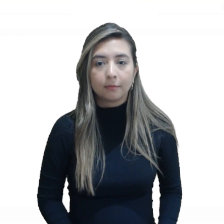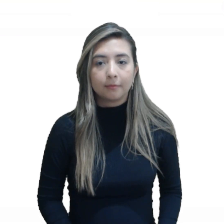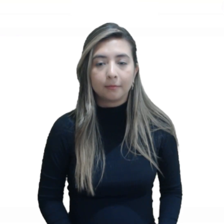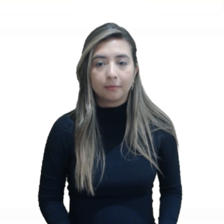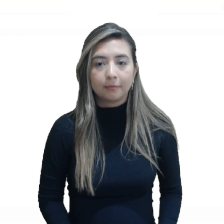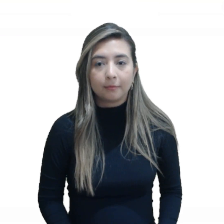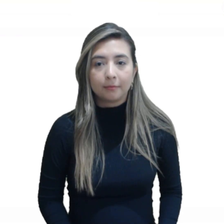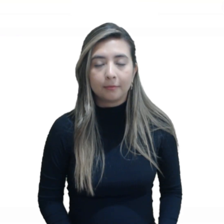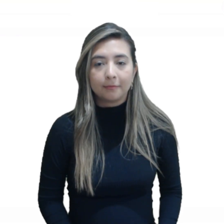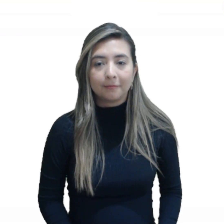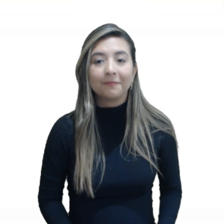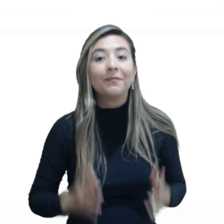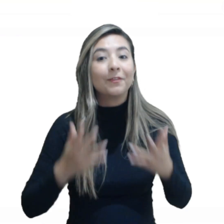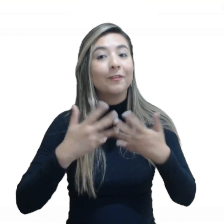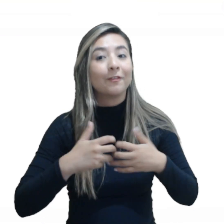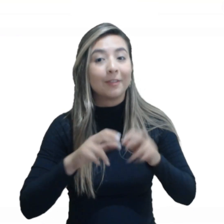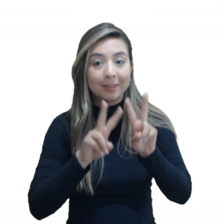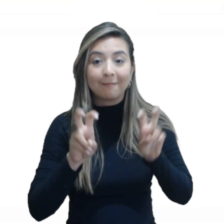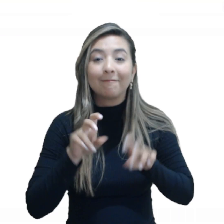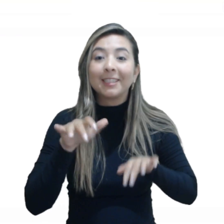Funciones de la Secretaría Administrativa